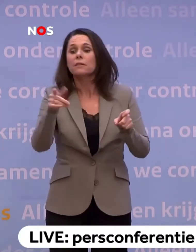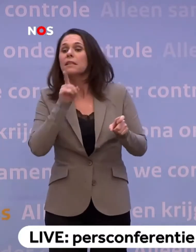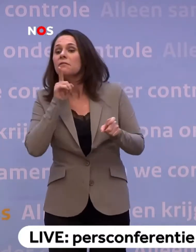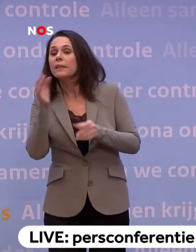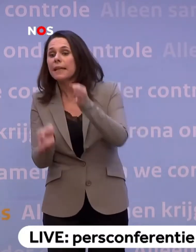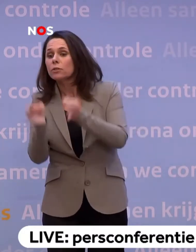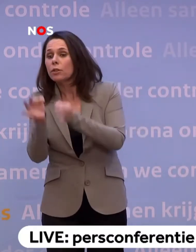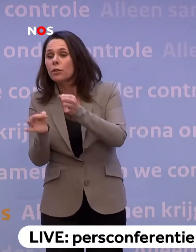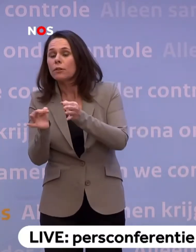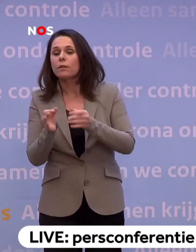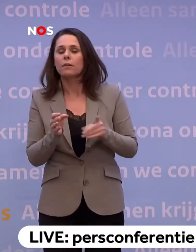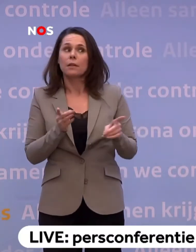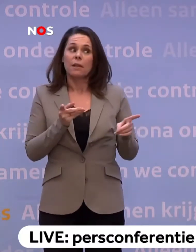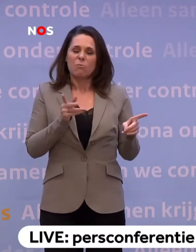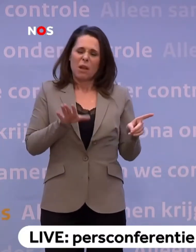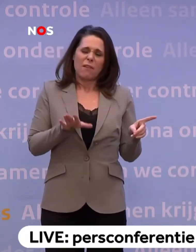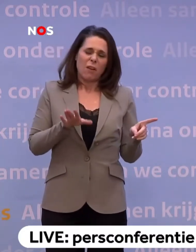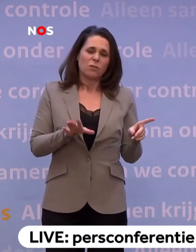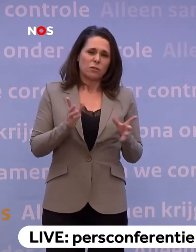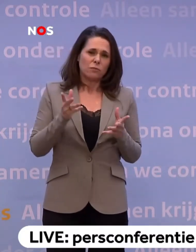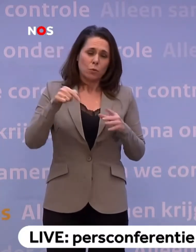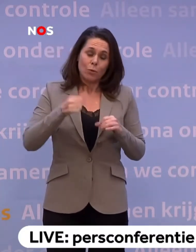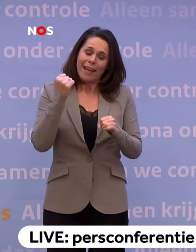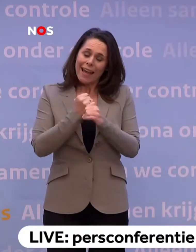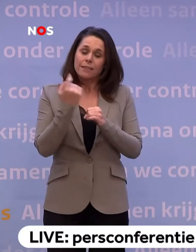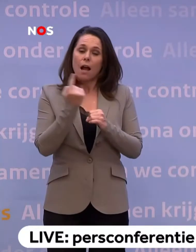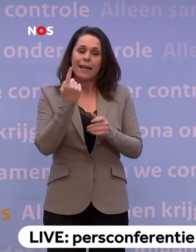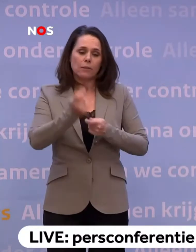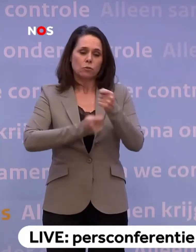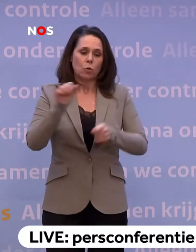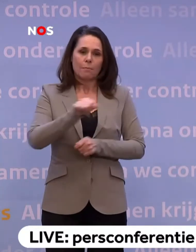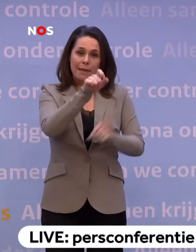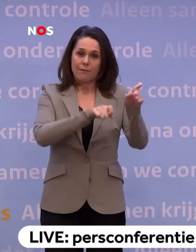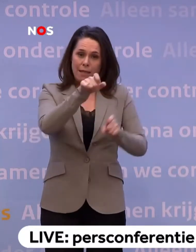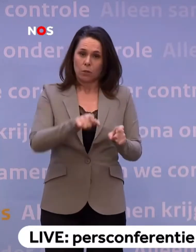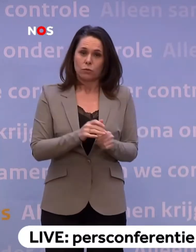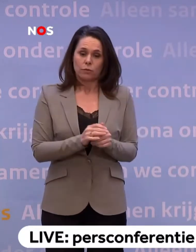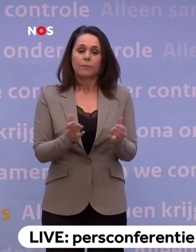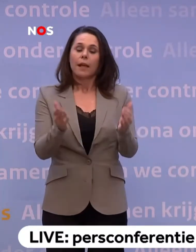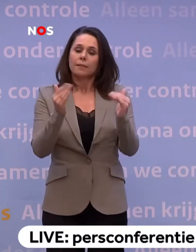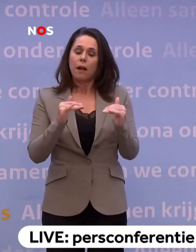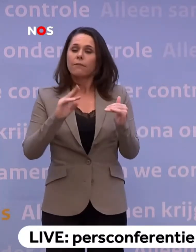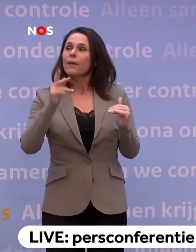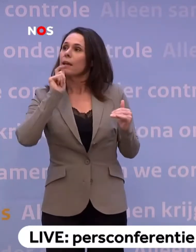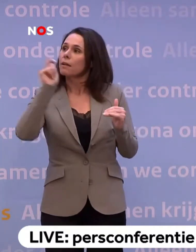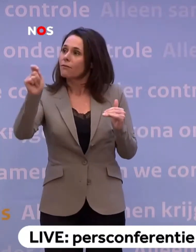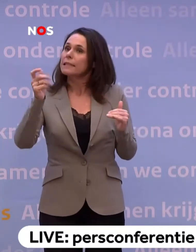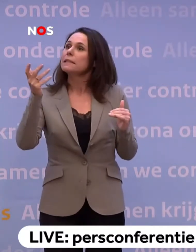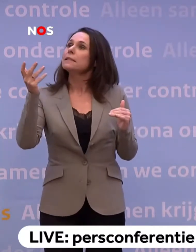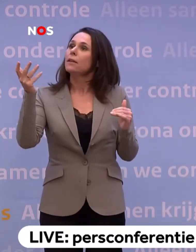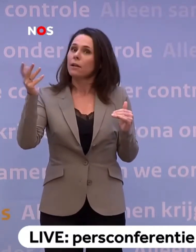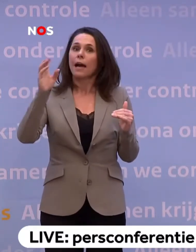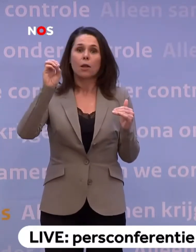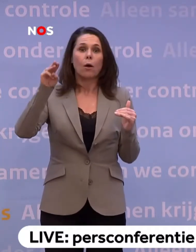Ja, zouden... ...maar dan wacht ik echt nog wel eventjes... ...want we doen nou echt eerst de zorgmedewerkers. Dus we zullen vervolgens weer advies vragen aan het